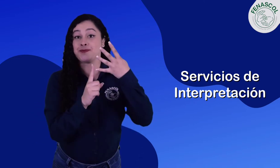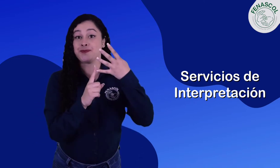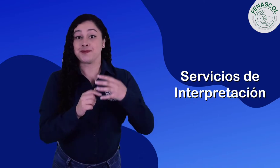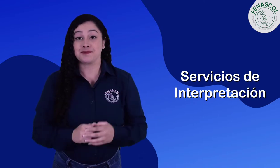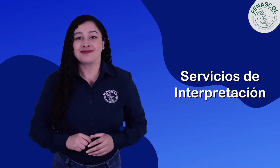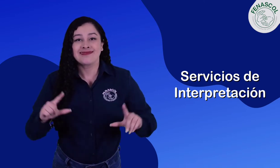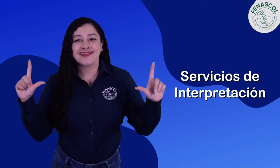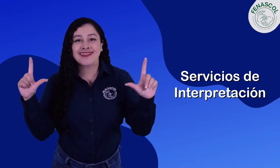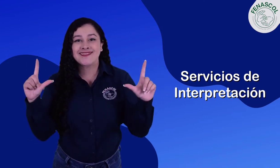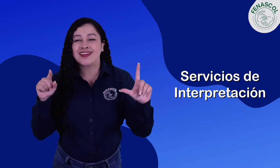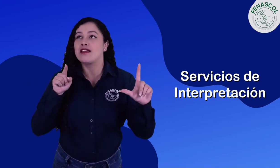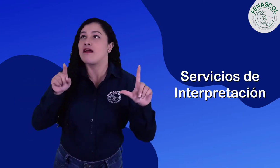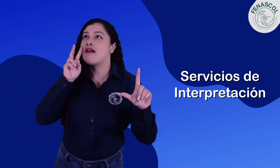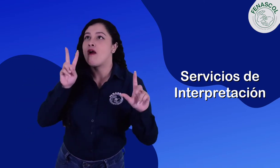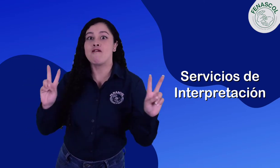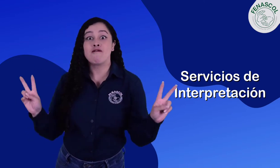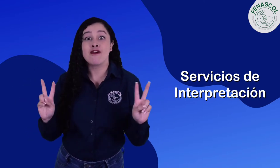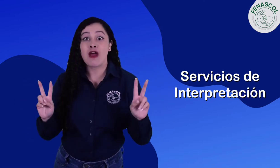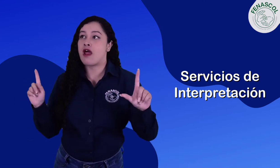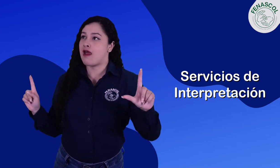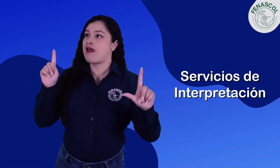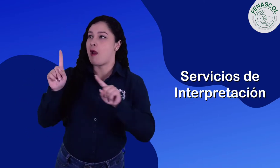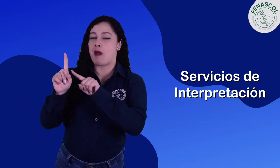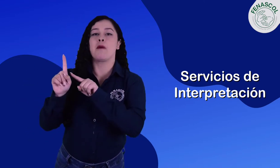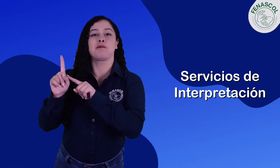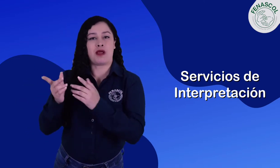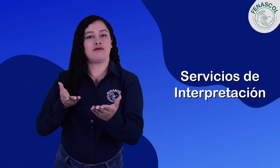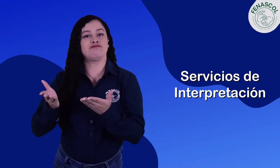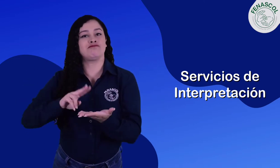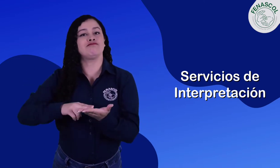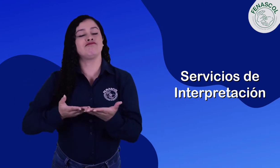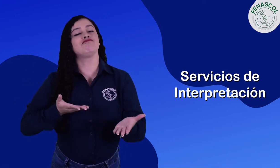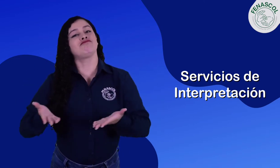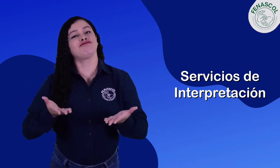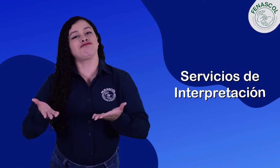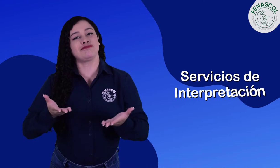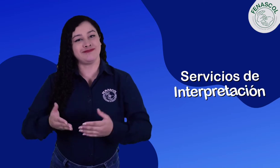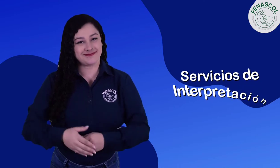Y por último, servicios de interpretación para televisión en vivo.